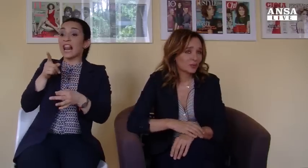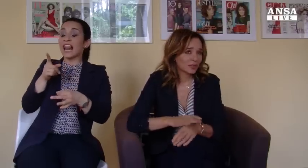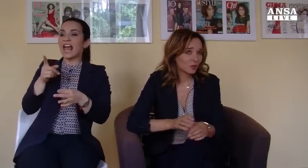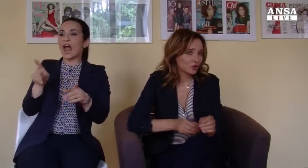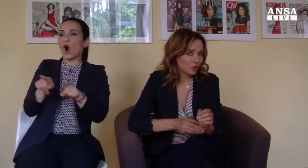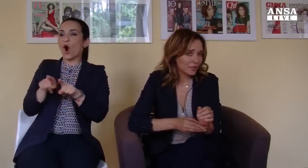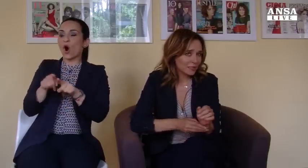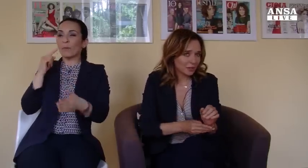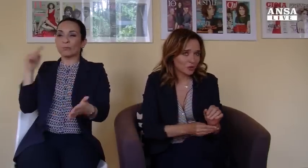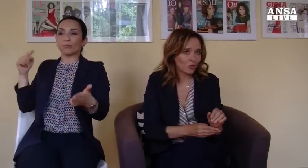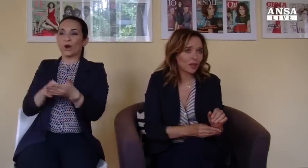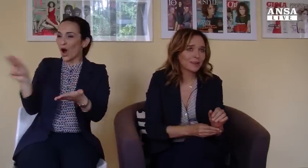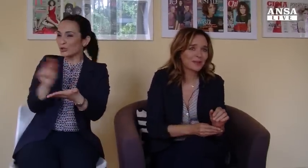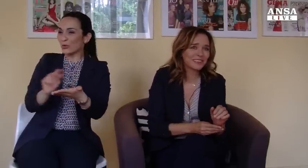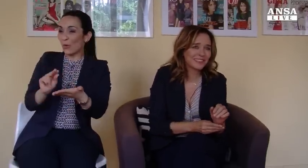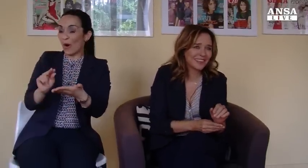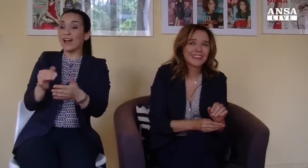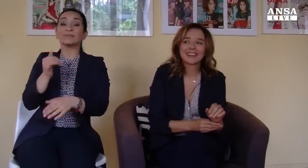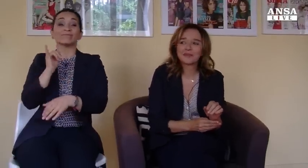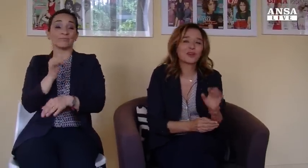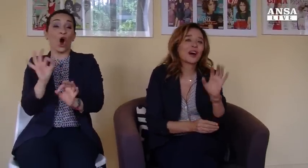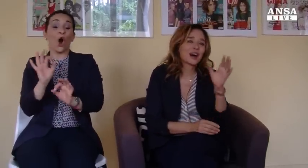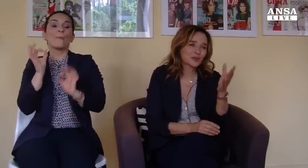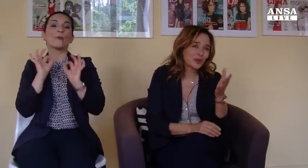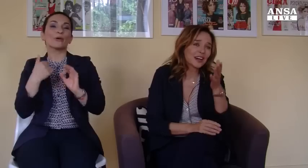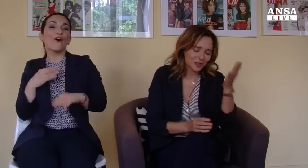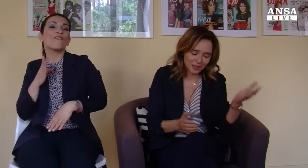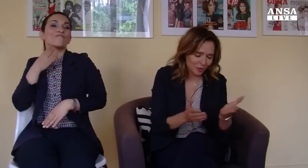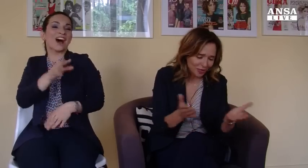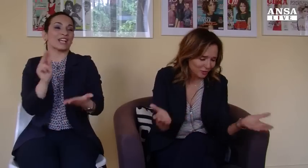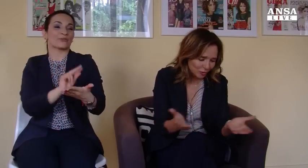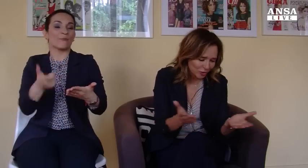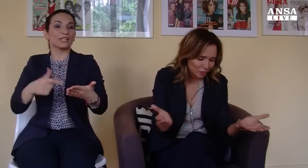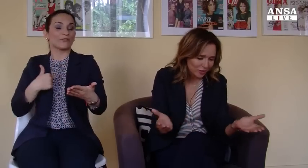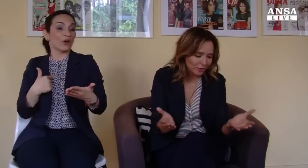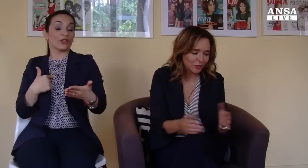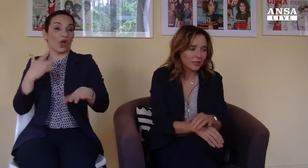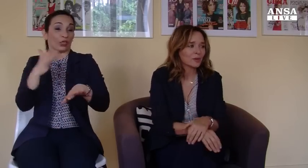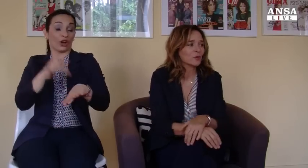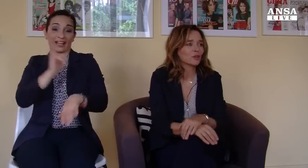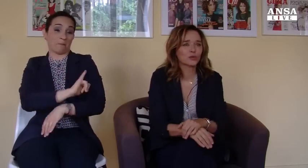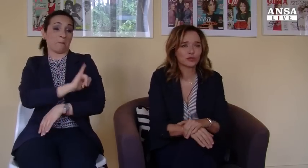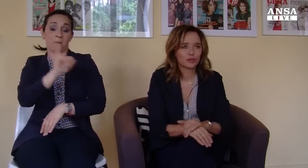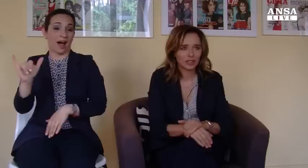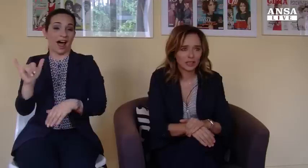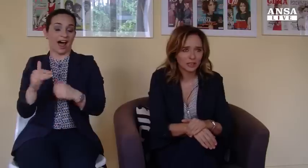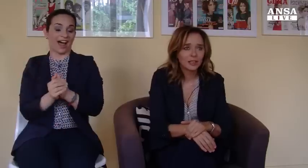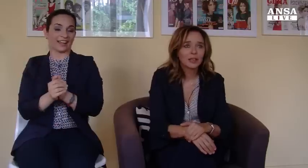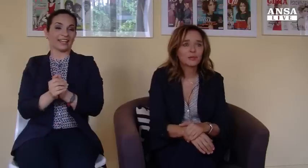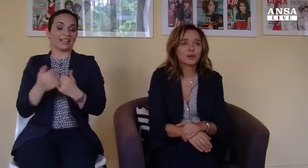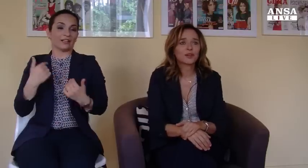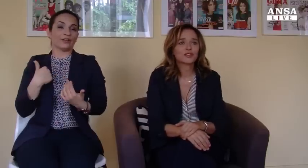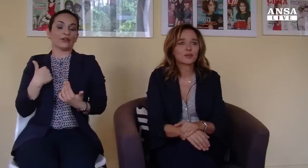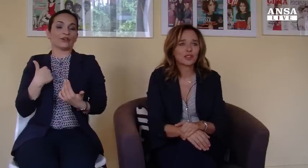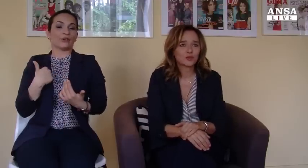andarci perché non ci sono mai stata a scuola, quindi almeno la scuola è solo quelle che non potevo evitare.